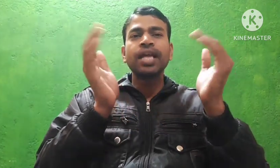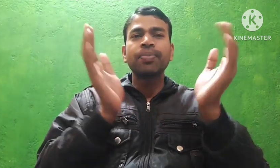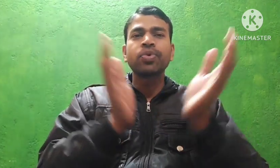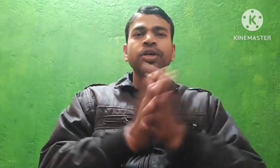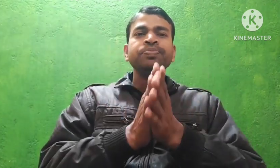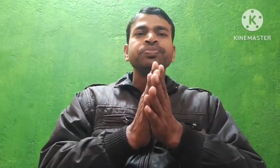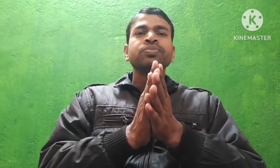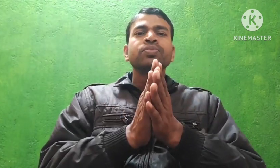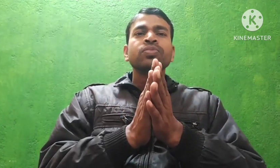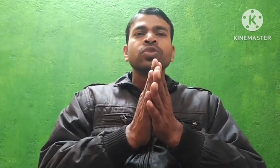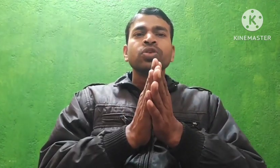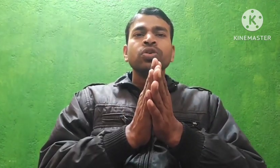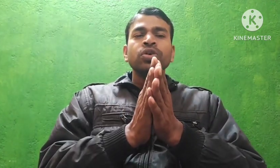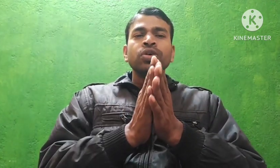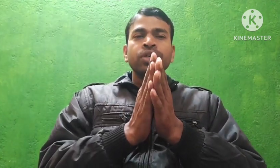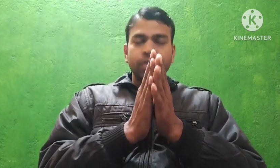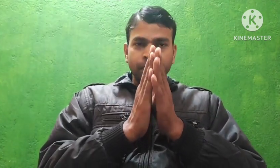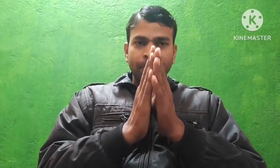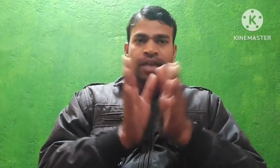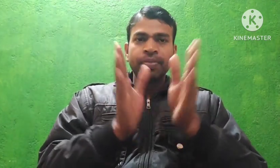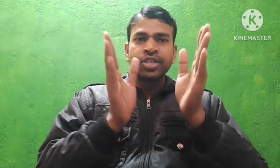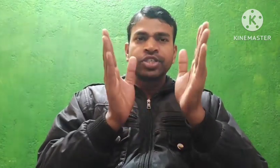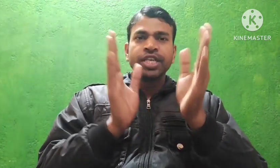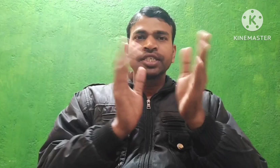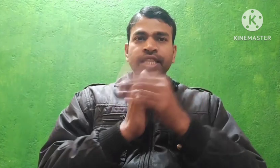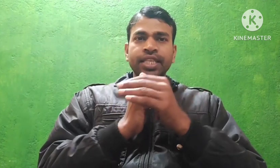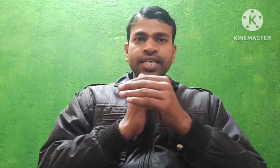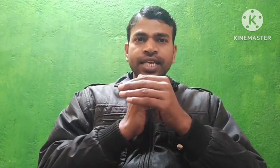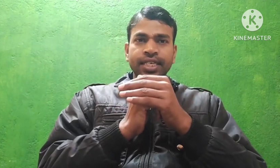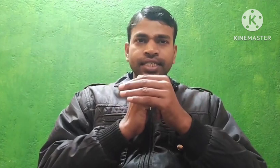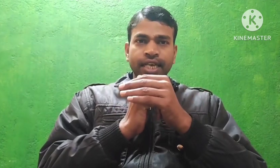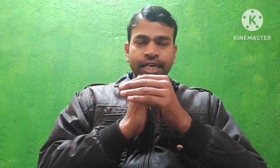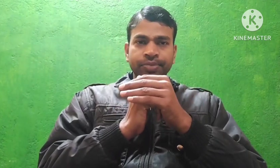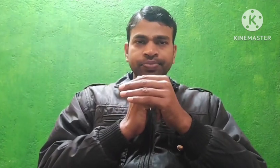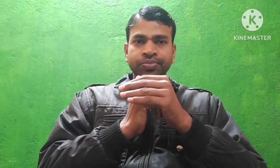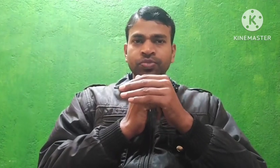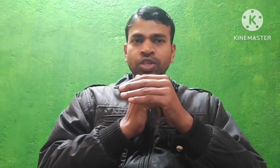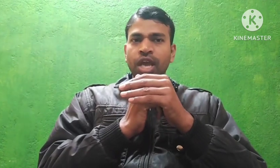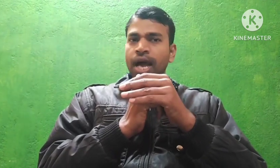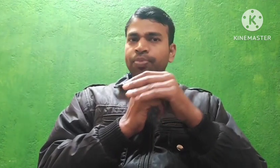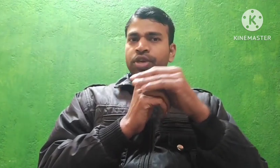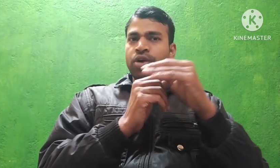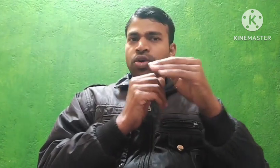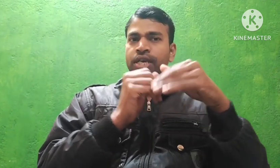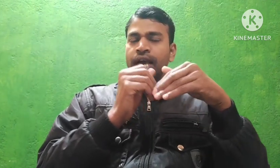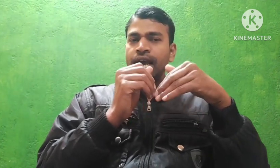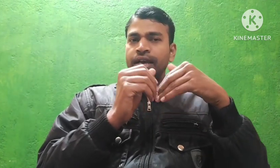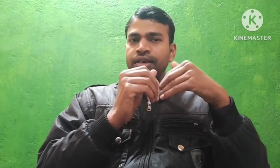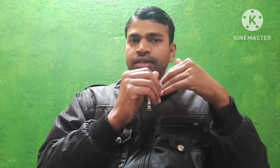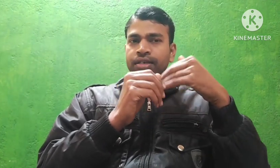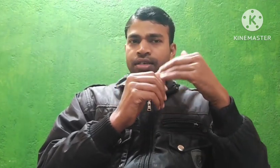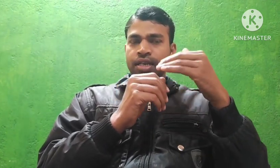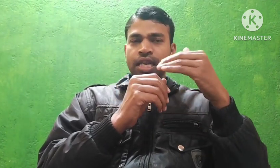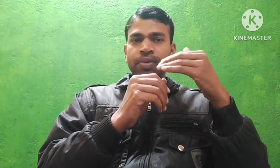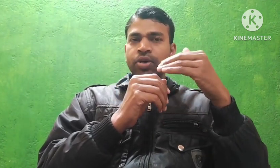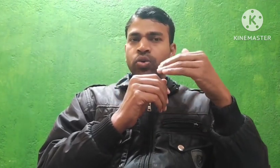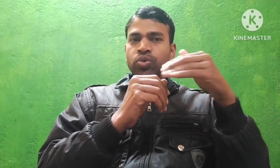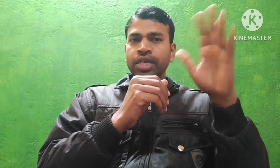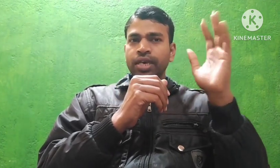आपको डिपार्टमेंट चेंज कर दिया जा सकता है अब तो यह हो गया लेवल टू से